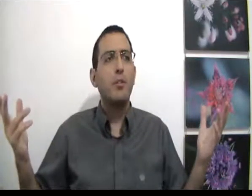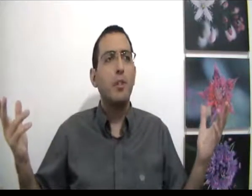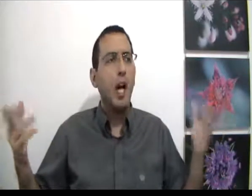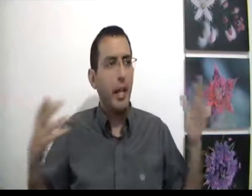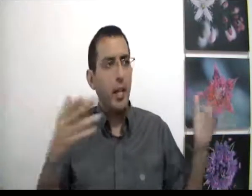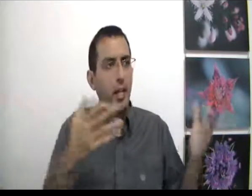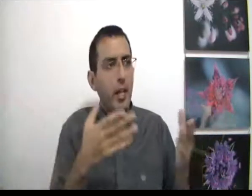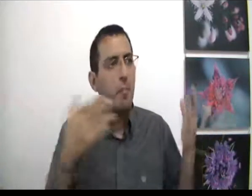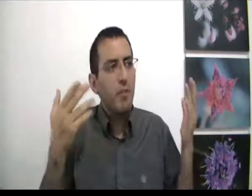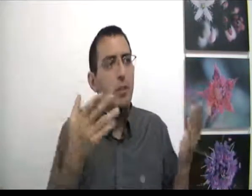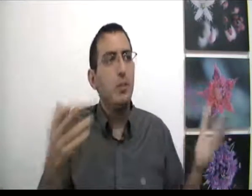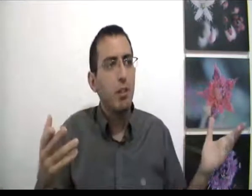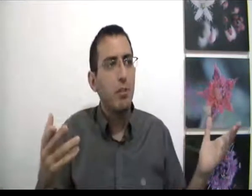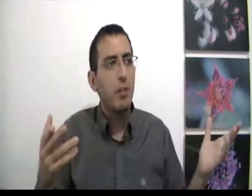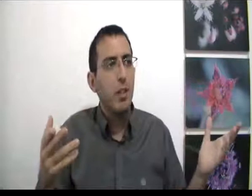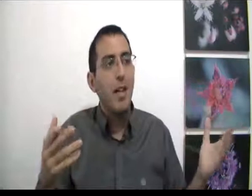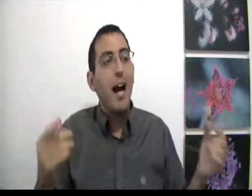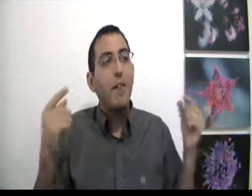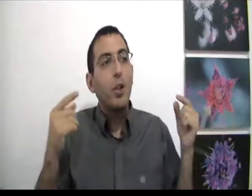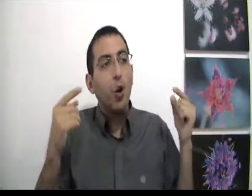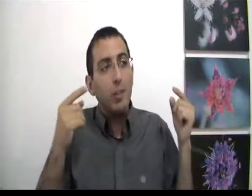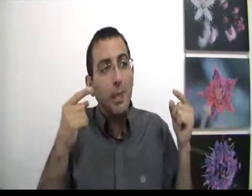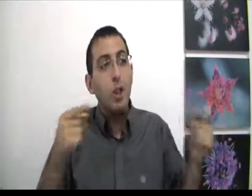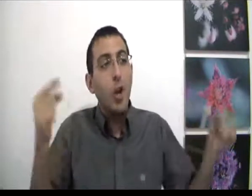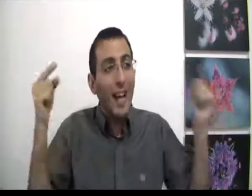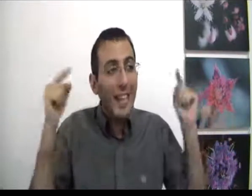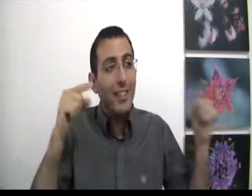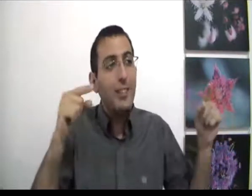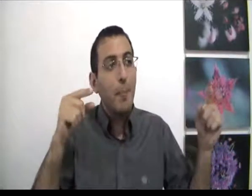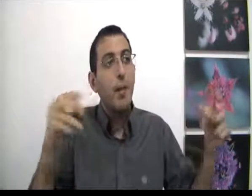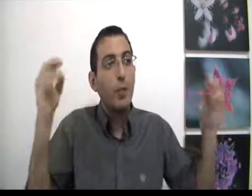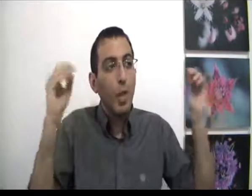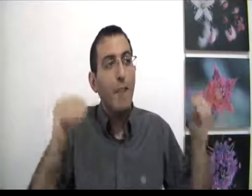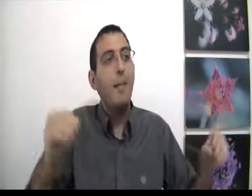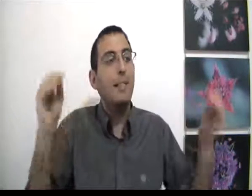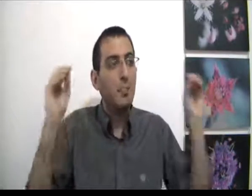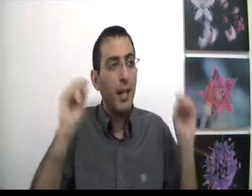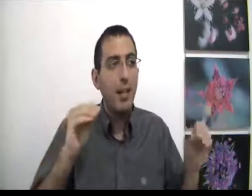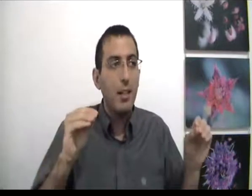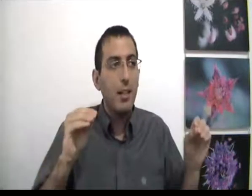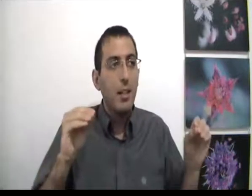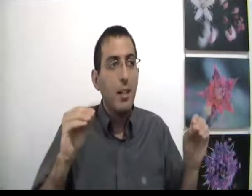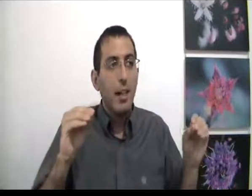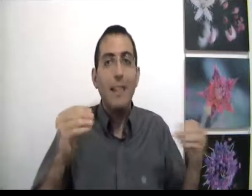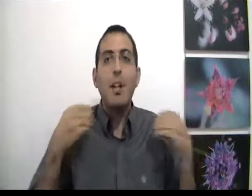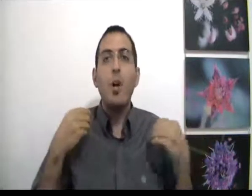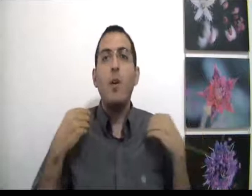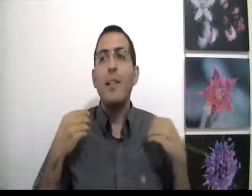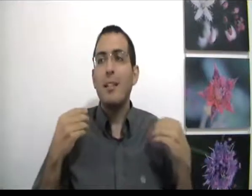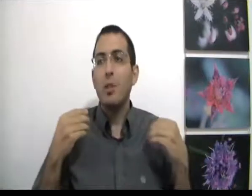הרי אני מבין שזה טוב אבל כל זמן שלא היית שם בכבודך ובעצמך אתה לא יכול לדעת אם זה